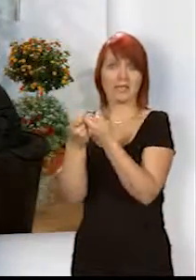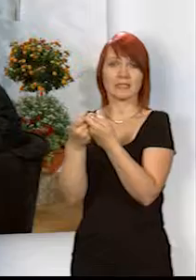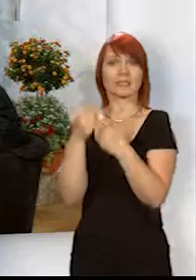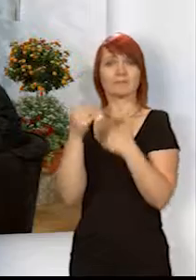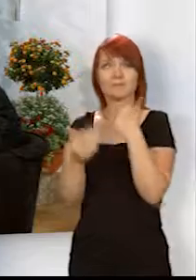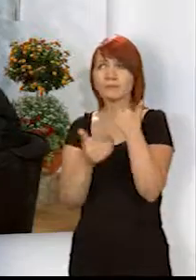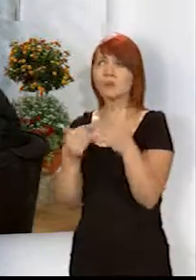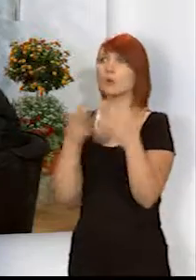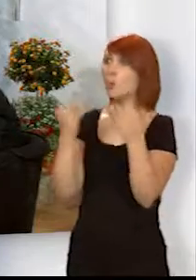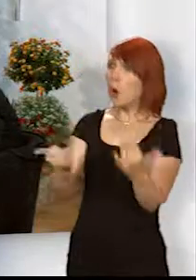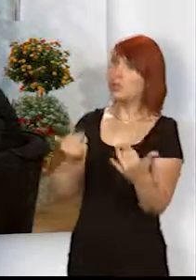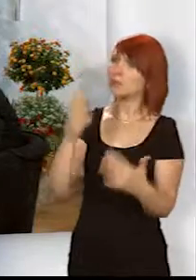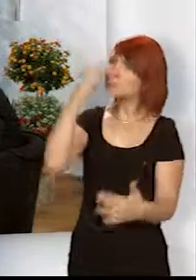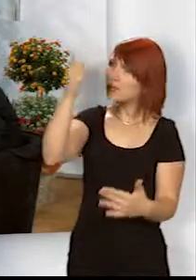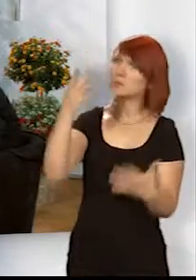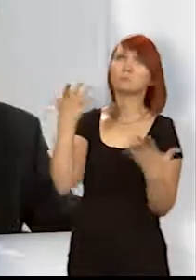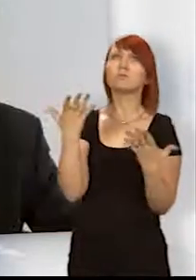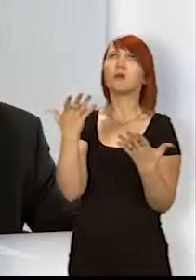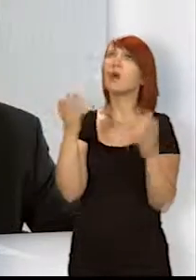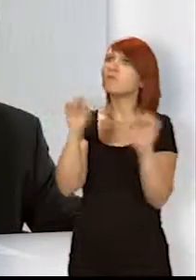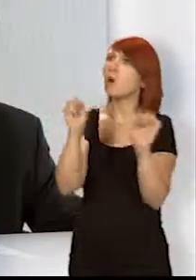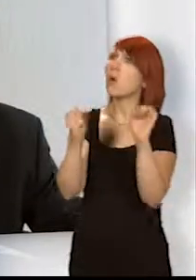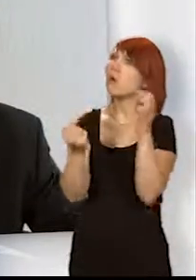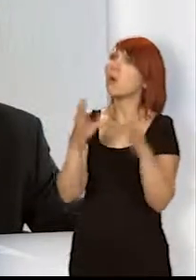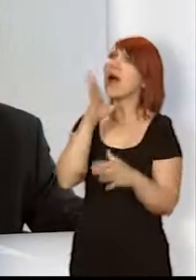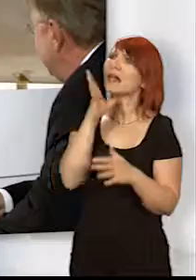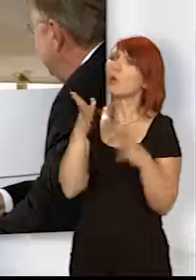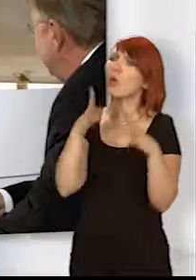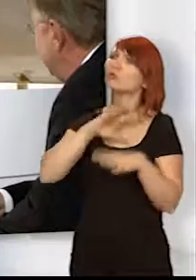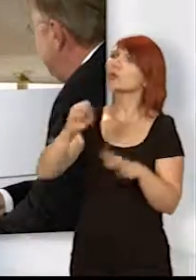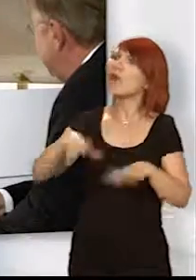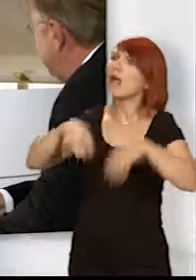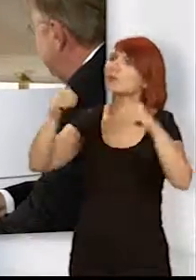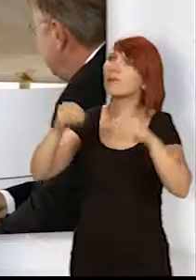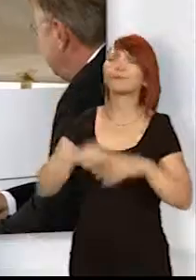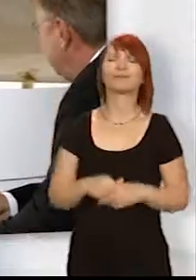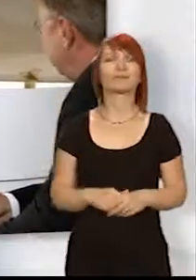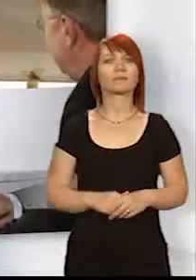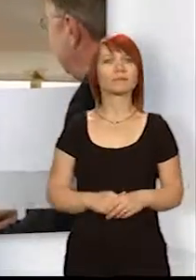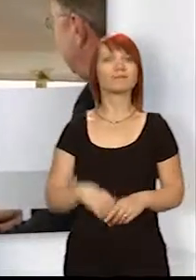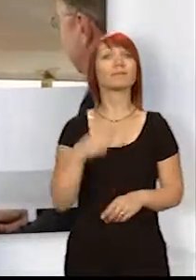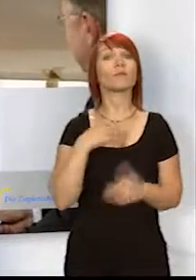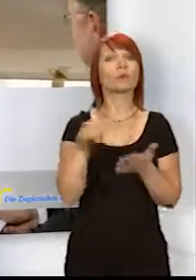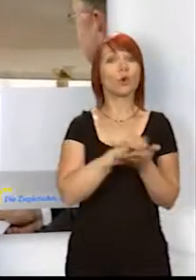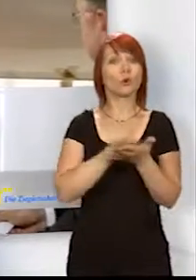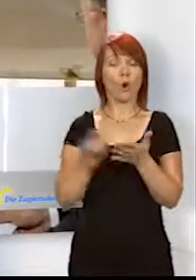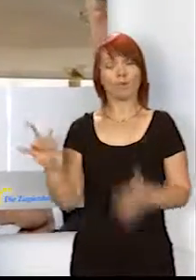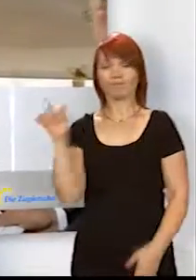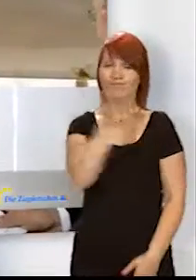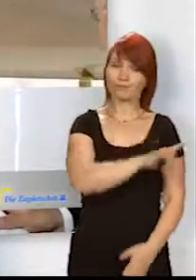Kontakt gekommen. Was würden Sie heute sagen, war denn der Auslöser? Ich kam nach New York, um zu heiraten. Ich habe meinen Mann